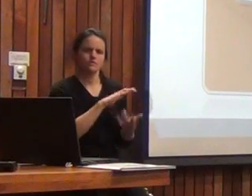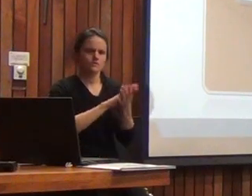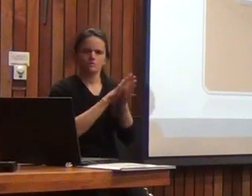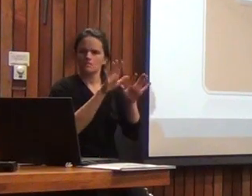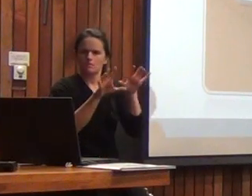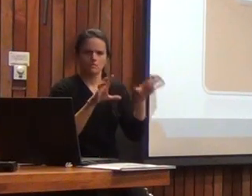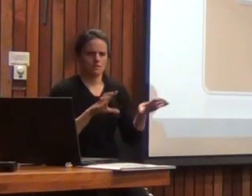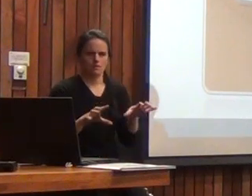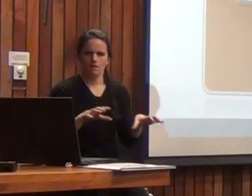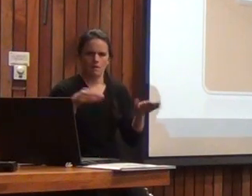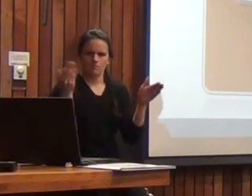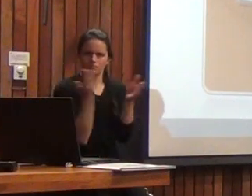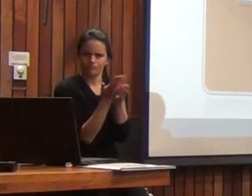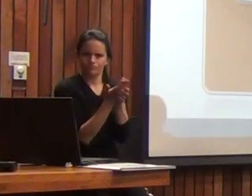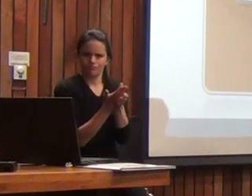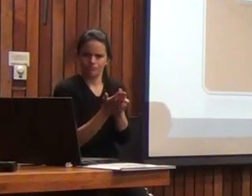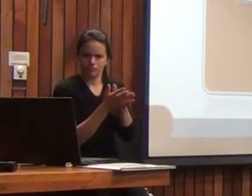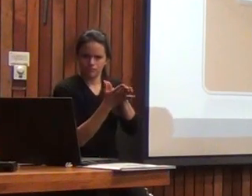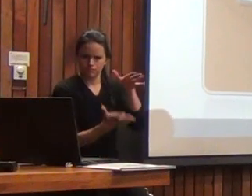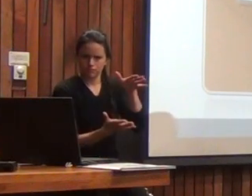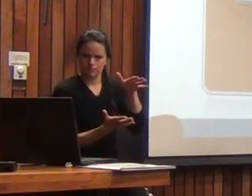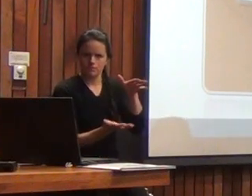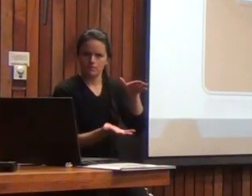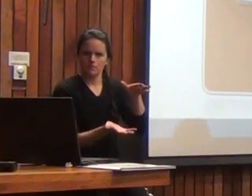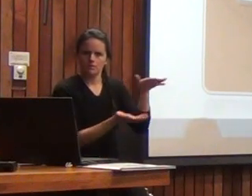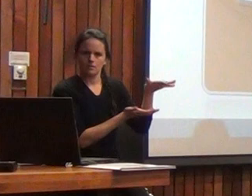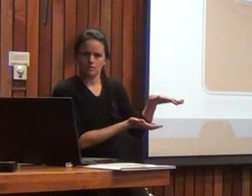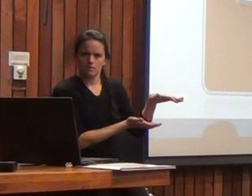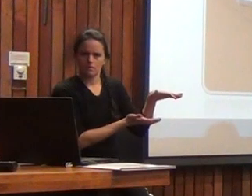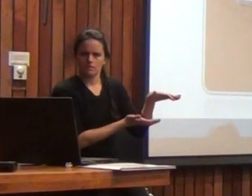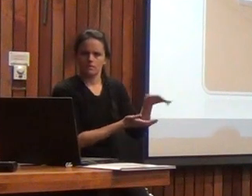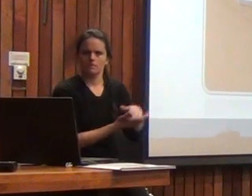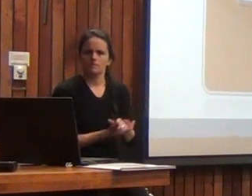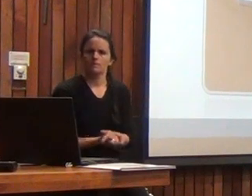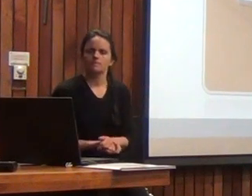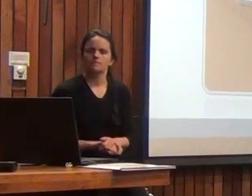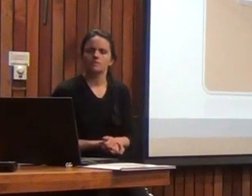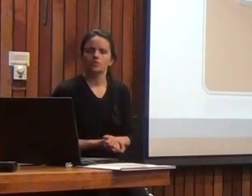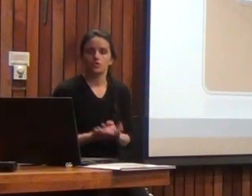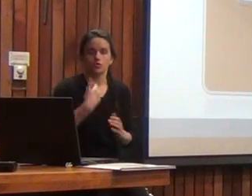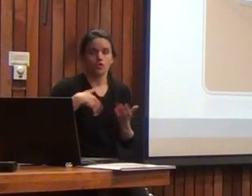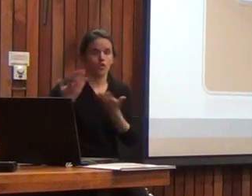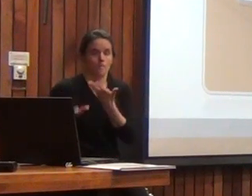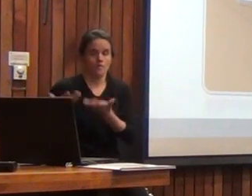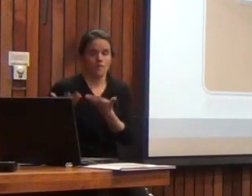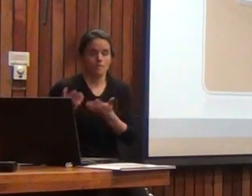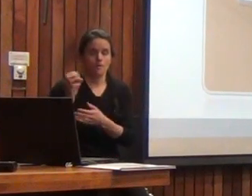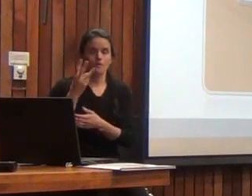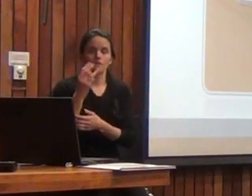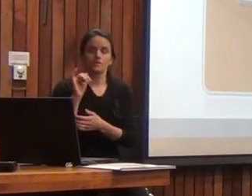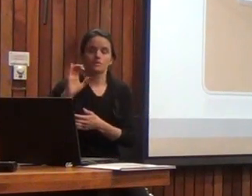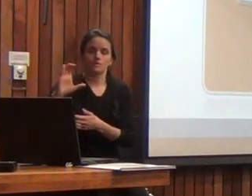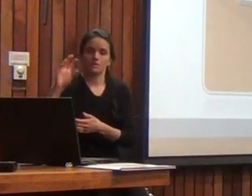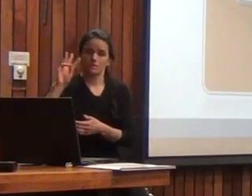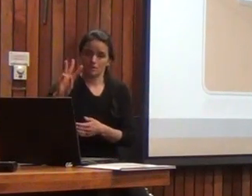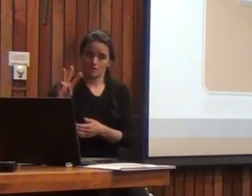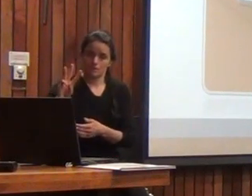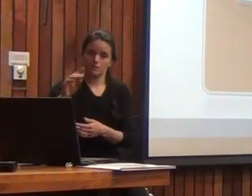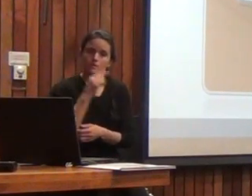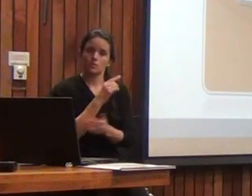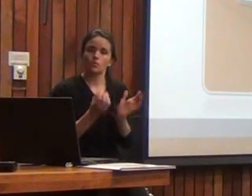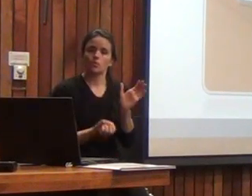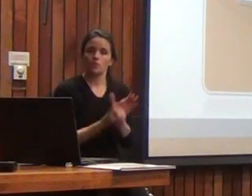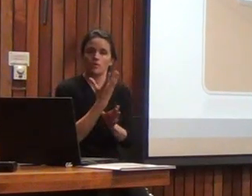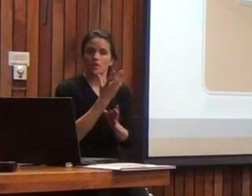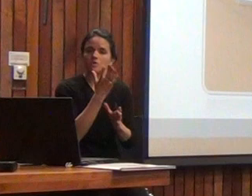materiales que están incluidos en la batería nada más nada menos si la comparamos con el BISC-3 nos vamos a dar cuenta que en esta nueva